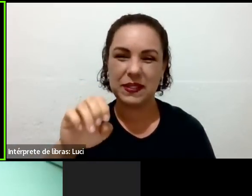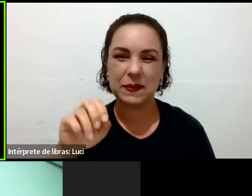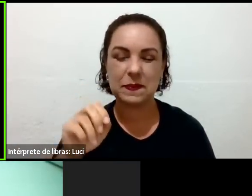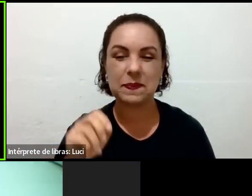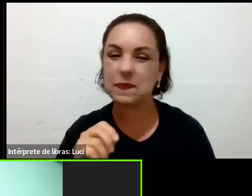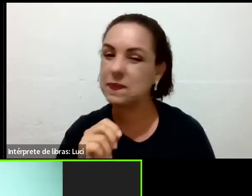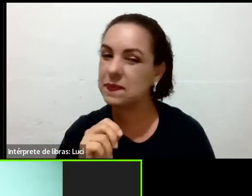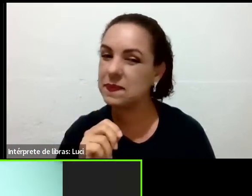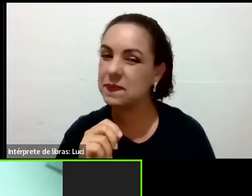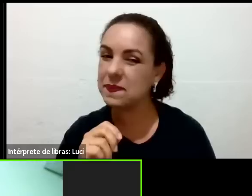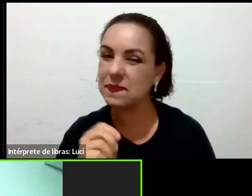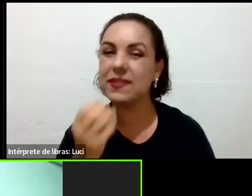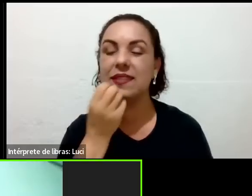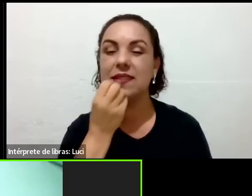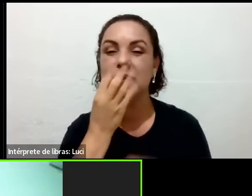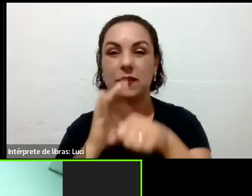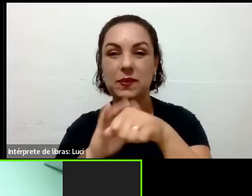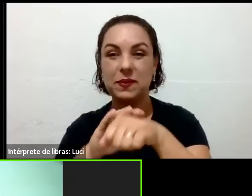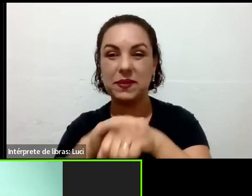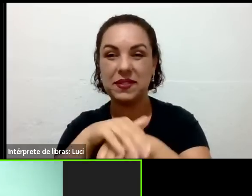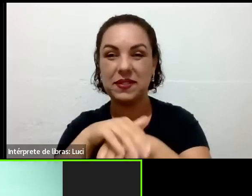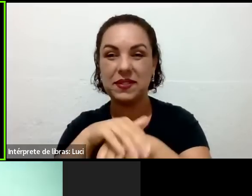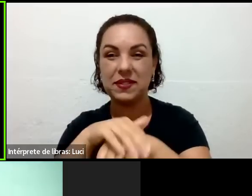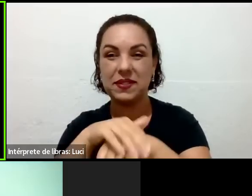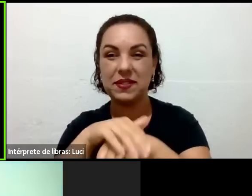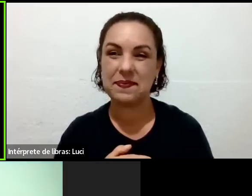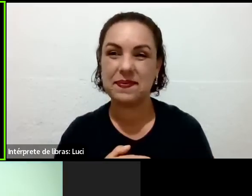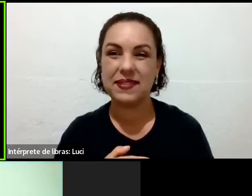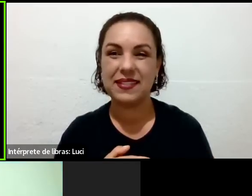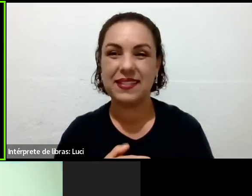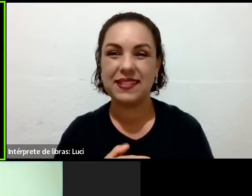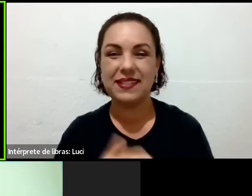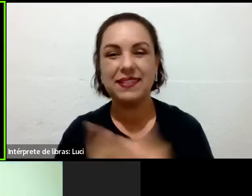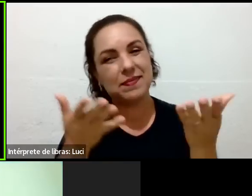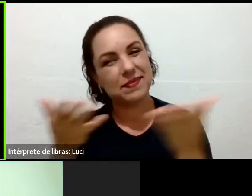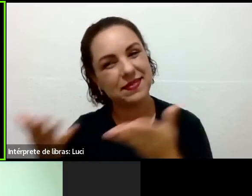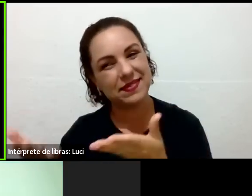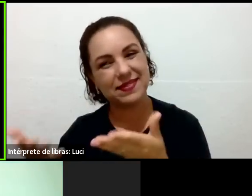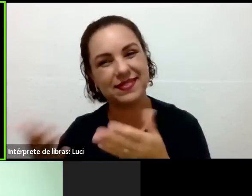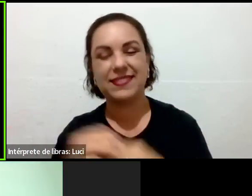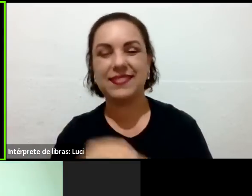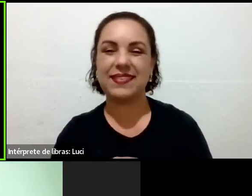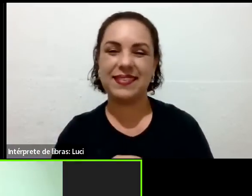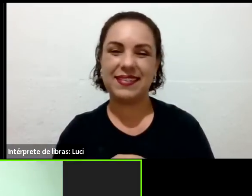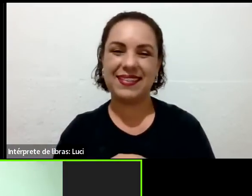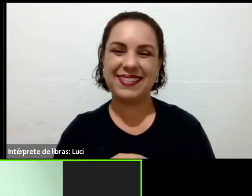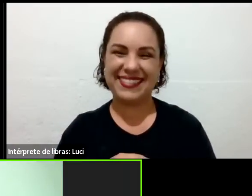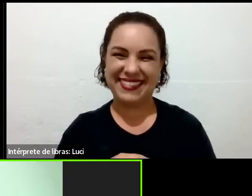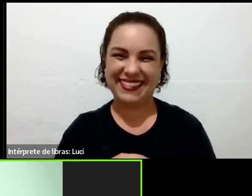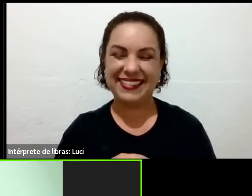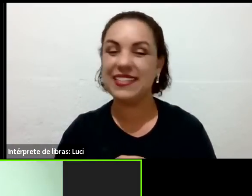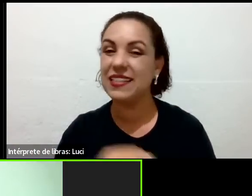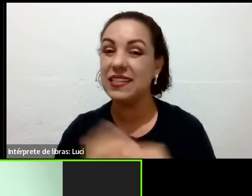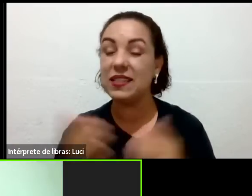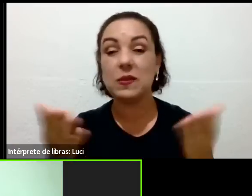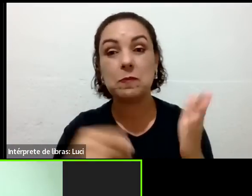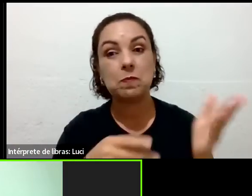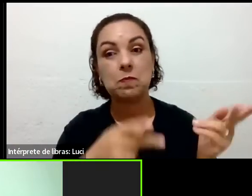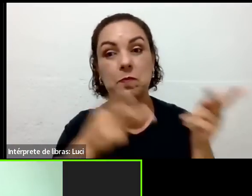Oi, boa noite. Boa noite. Seja bem-vinda. Então, obrigada. É a primeira vez que eu